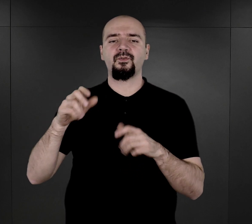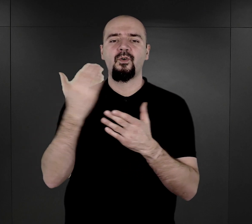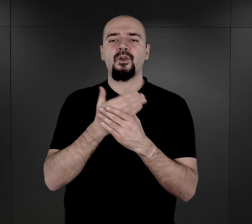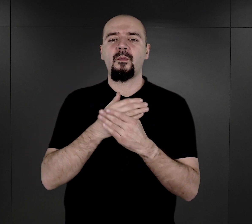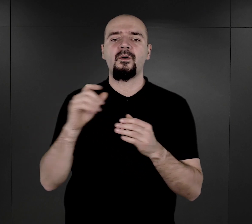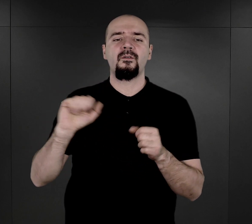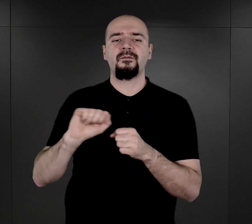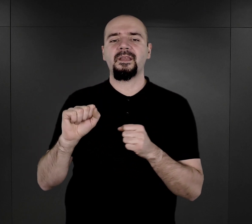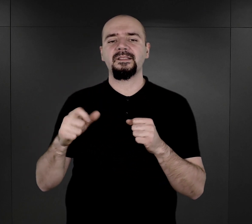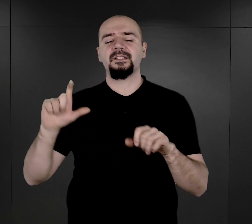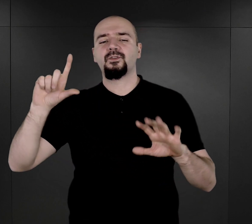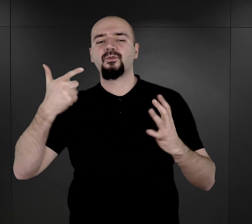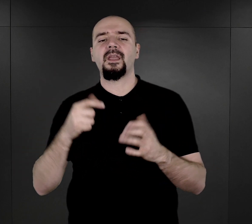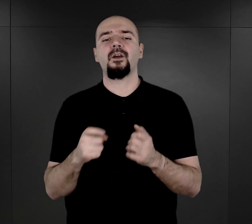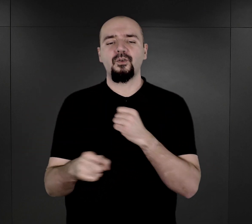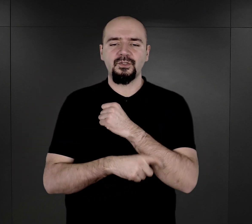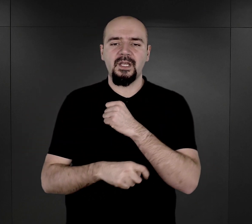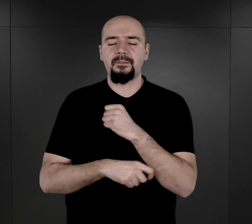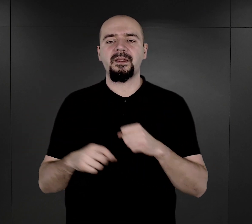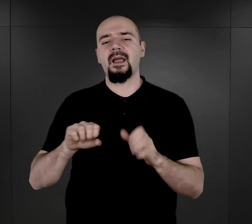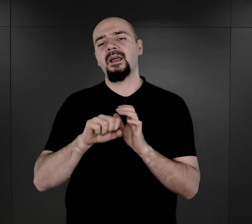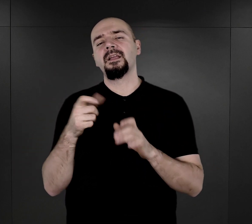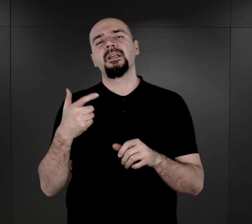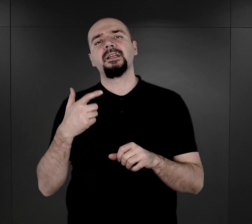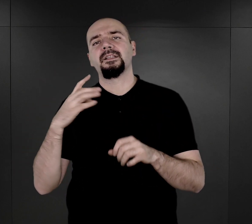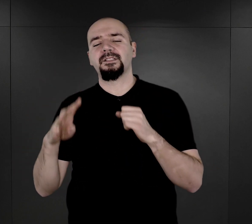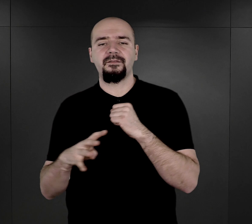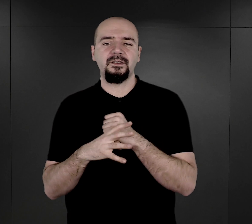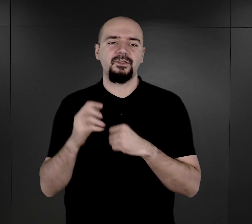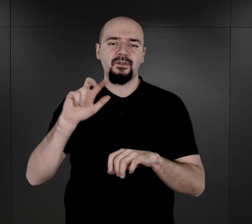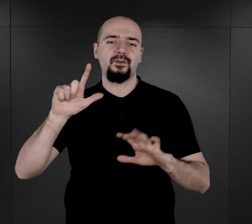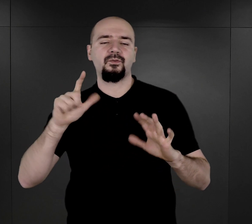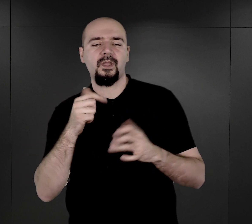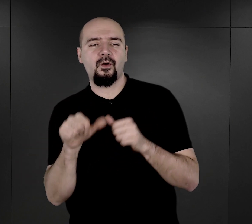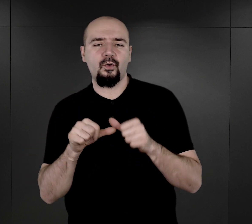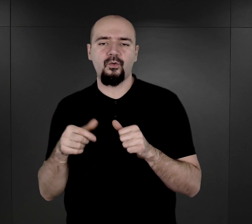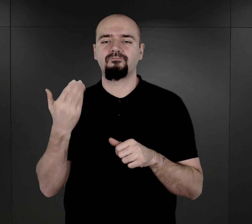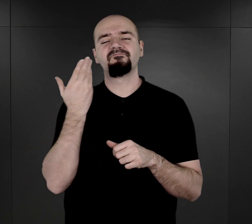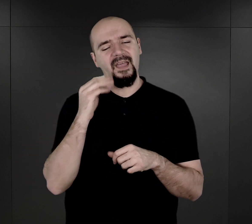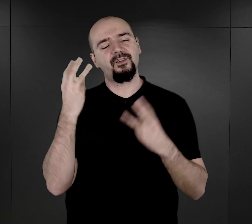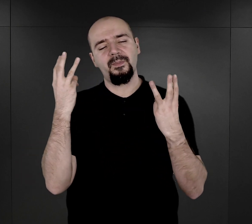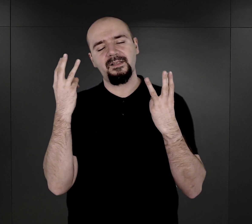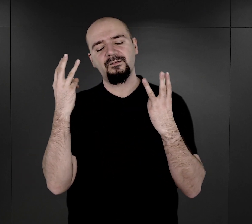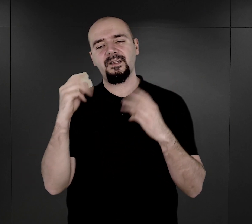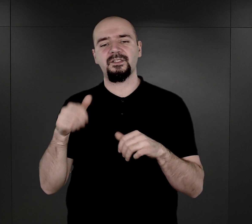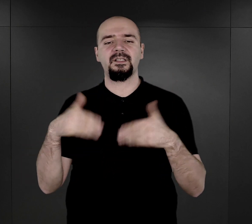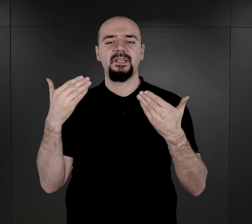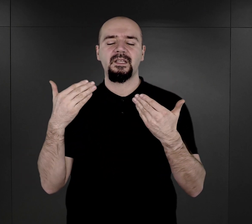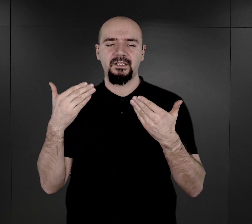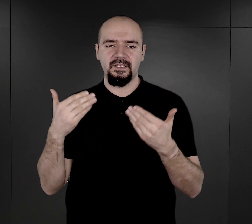1997 roku. To bardzo ważny dzień dla nas muzealników. Zbieramy się wszyscy